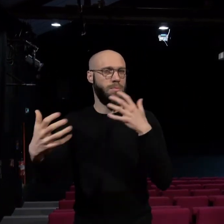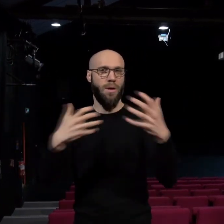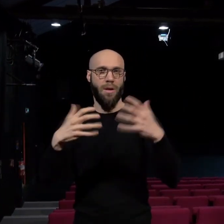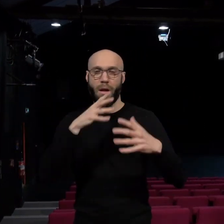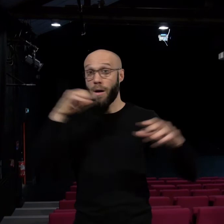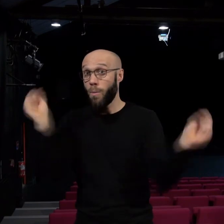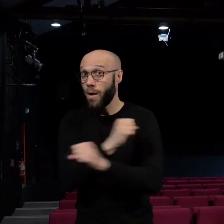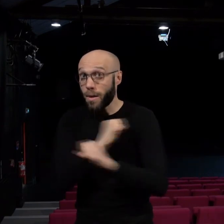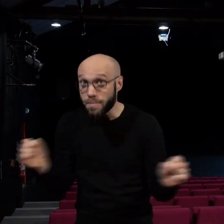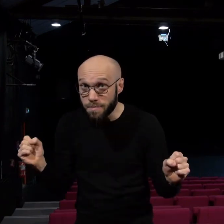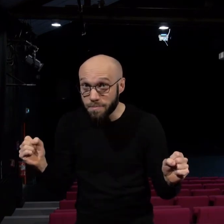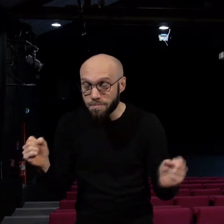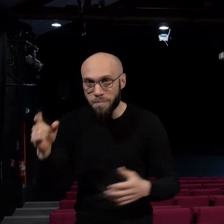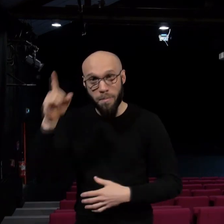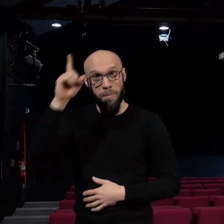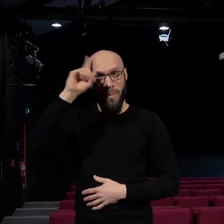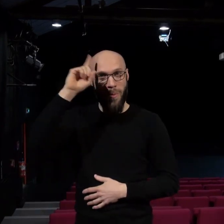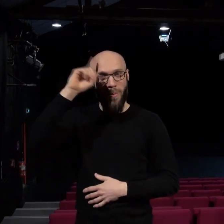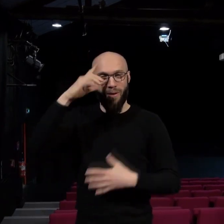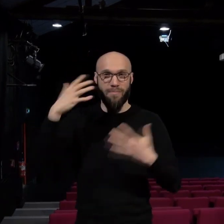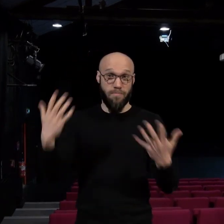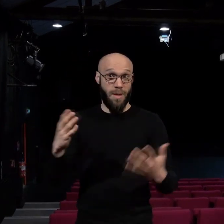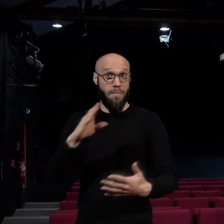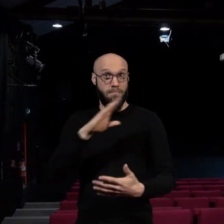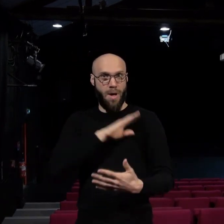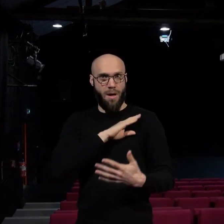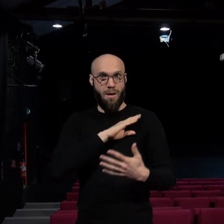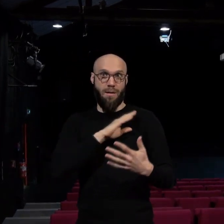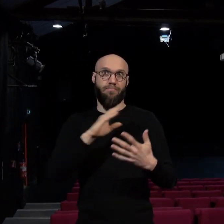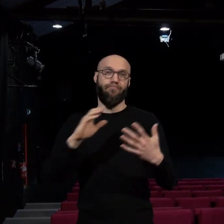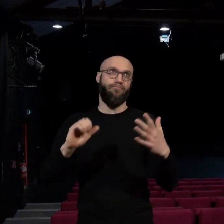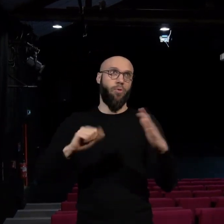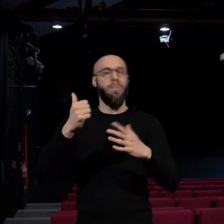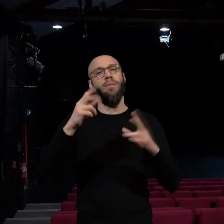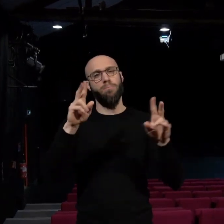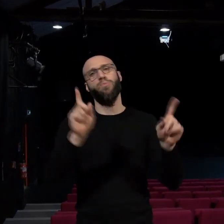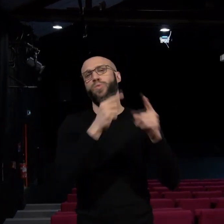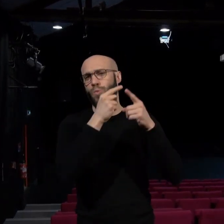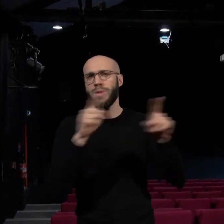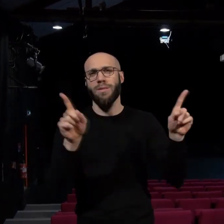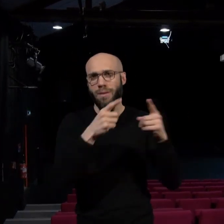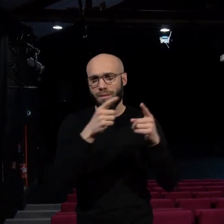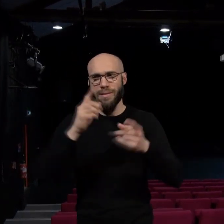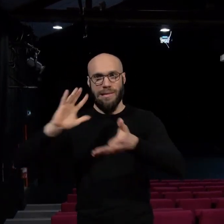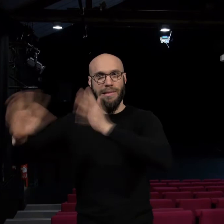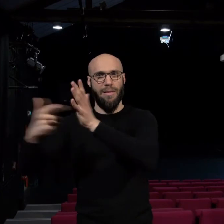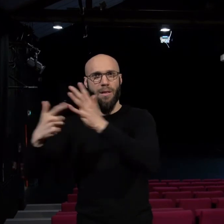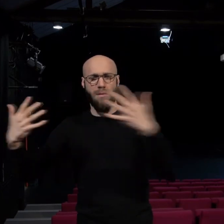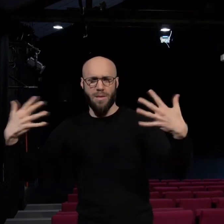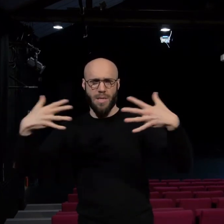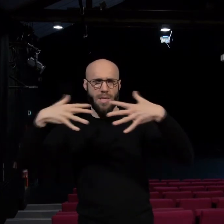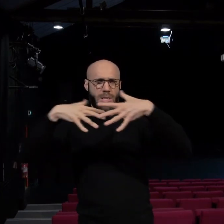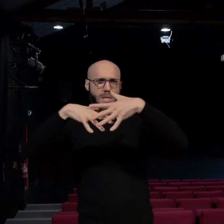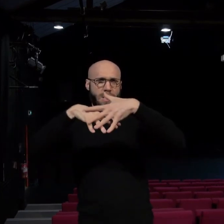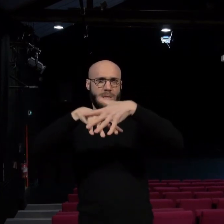incroyable. Tout d'abord, à cause de la façon dont la musique et les signes se mêlaient, s'harmonisaient